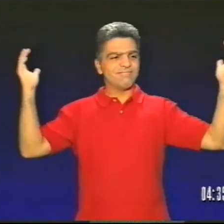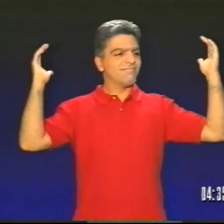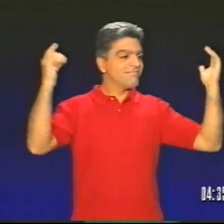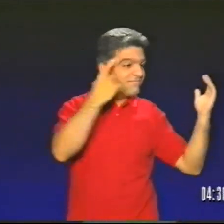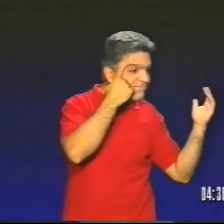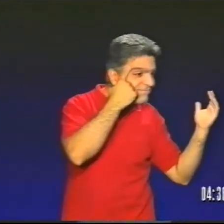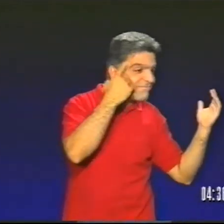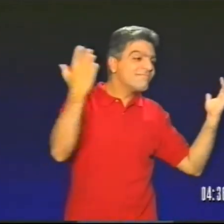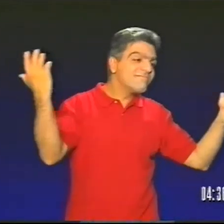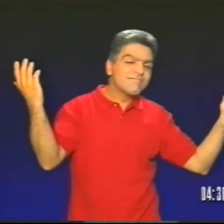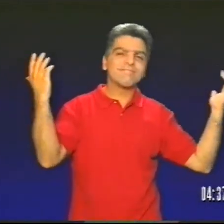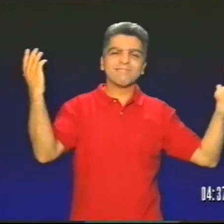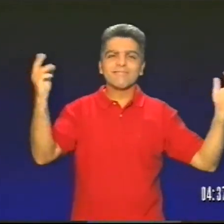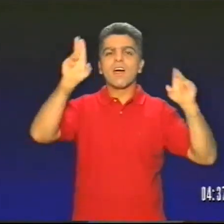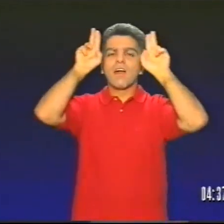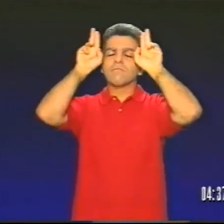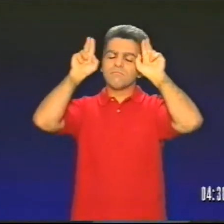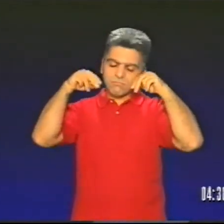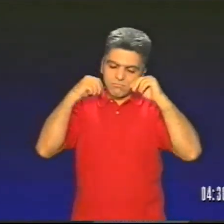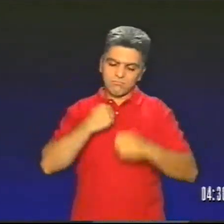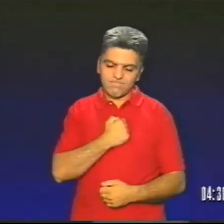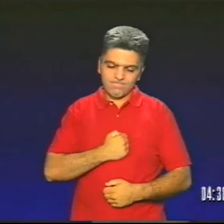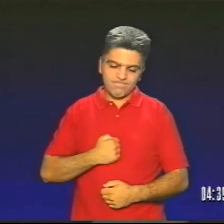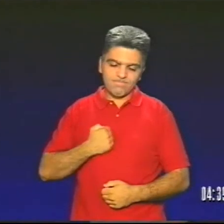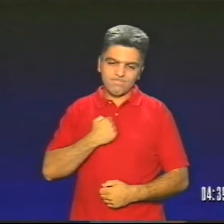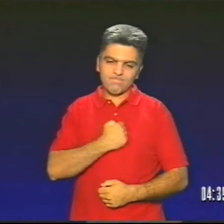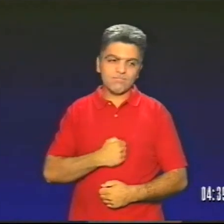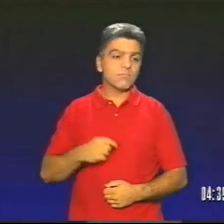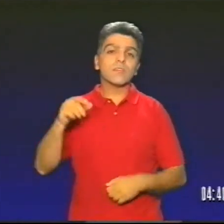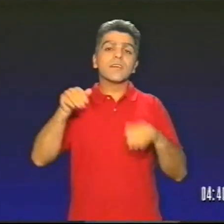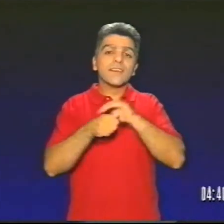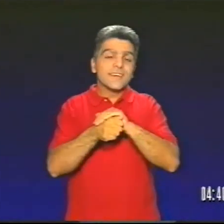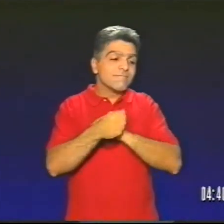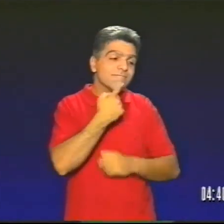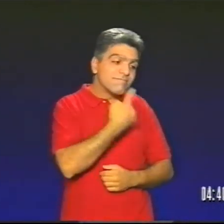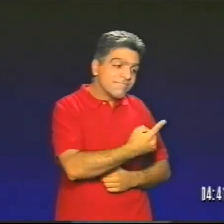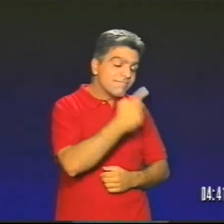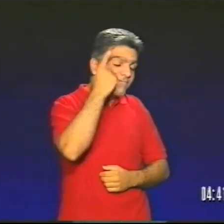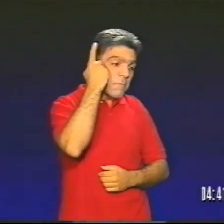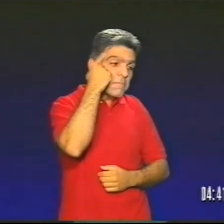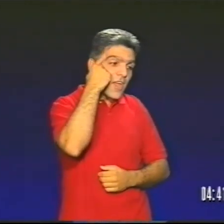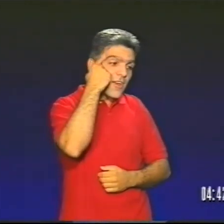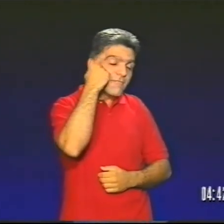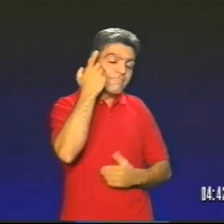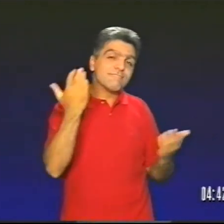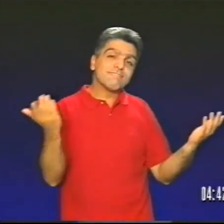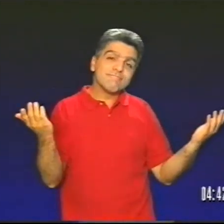Τα ζώα την άρπαξαν και τη σήκωσαν ψηλά Και είπες στο λαγό Είδες, ο λαγός είναι αχωρημένος Είδες τι σου έλεγα